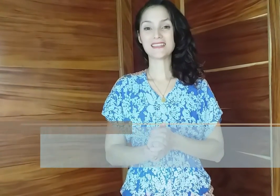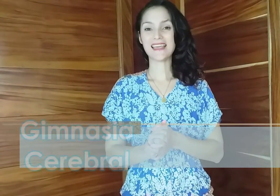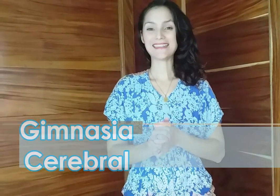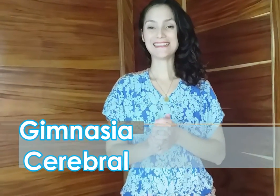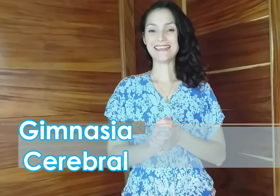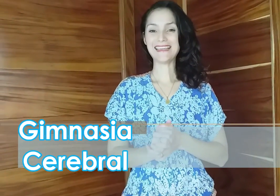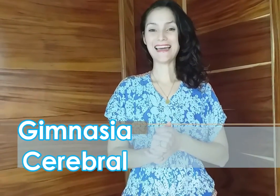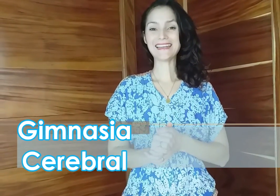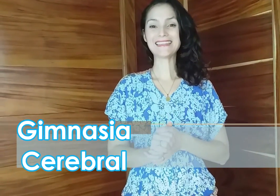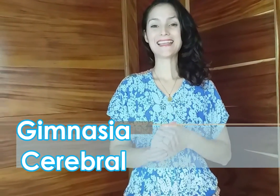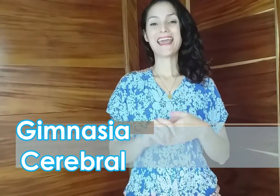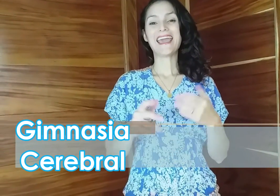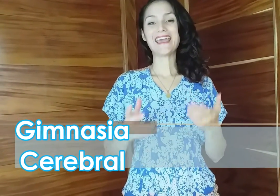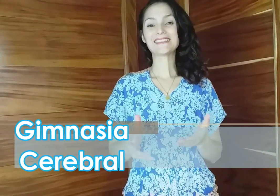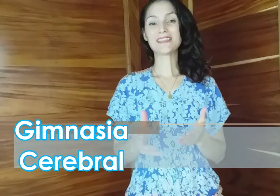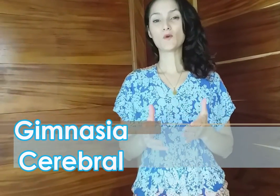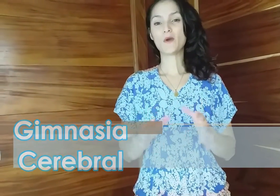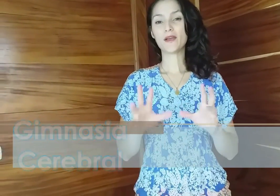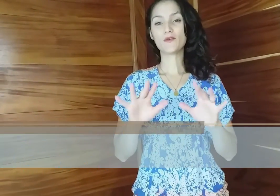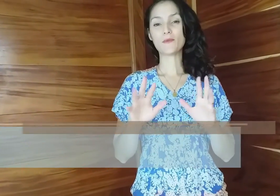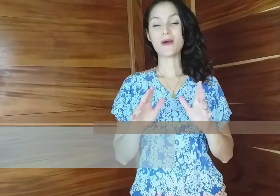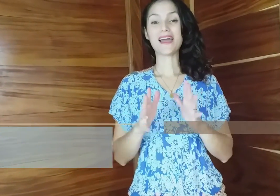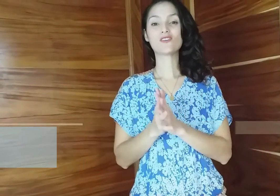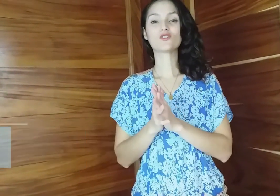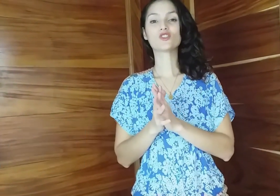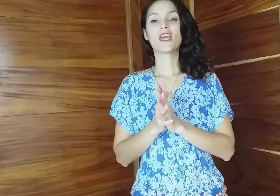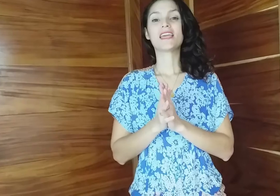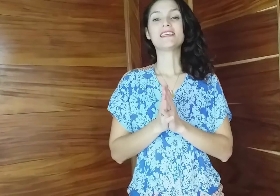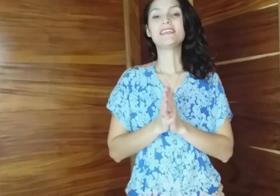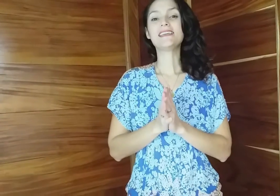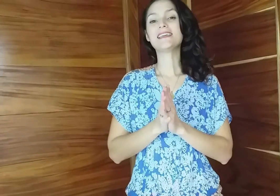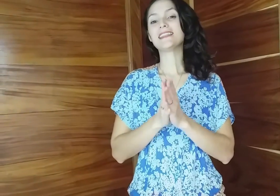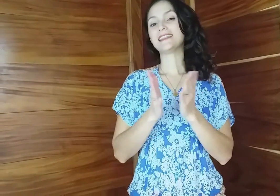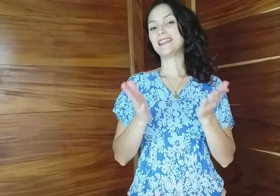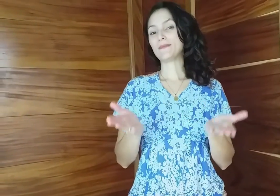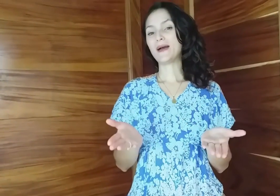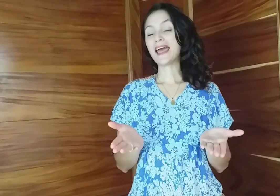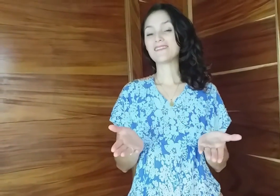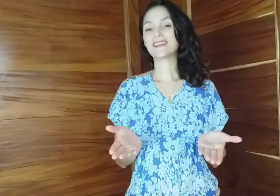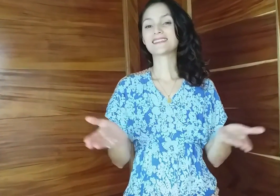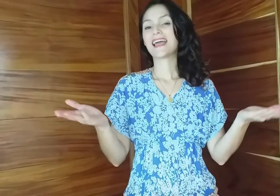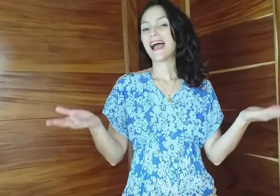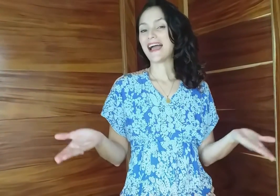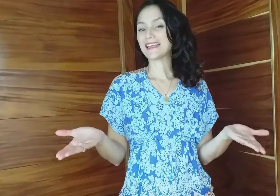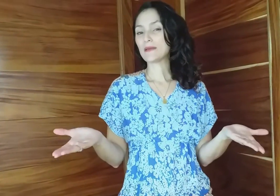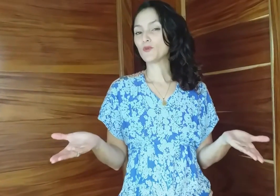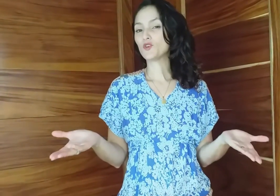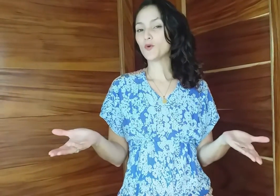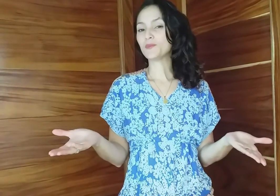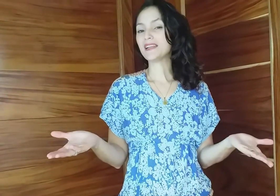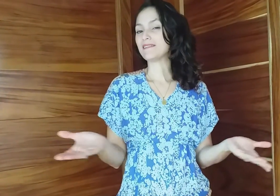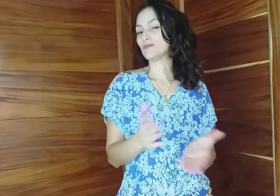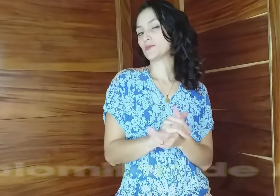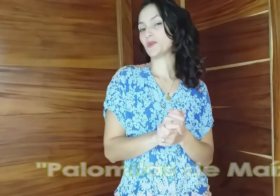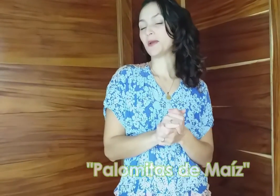enseñarles este juego de manos y de palabras al que por nombre le vamos a poner